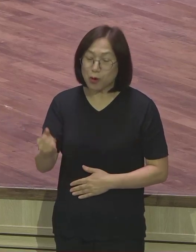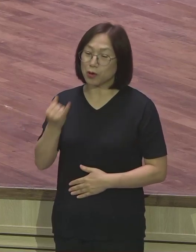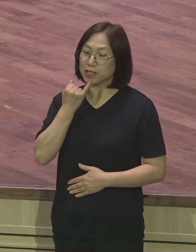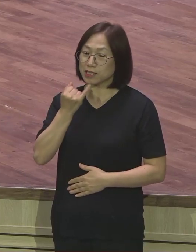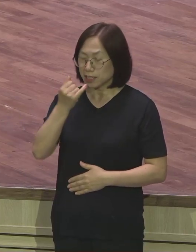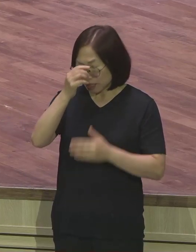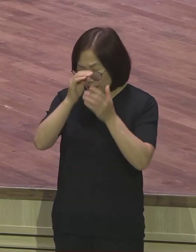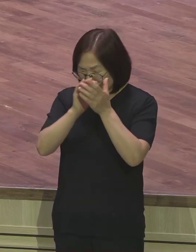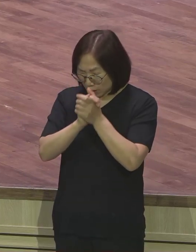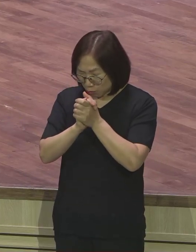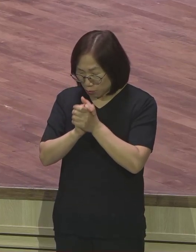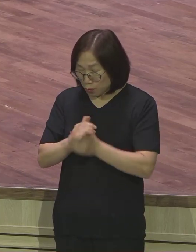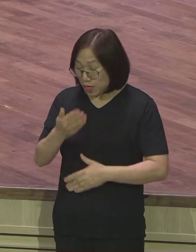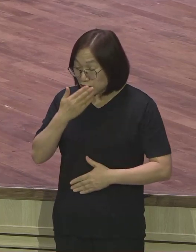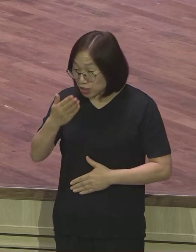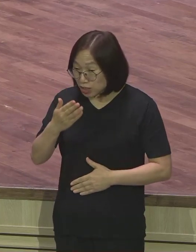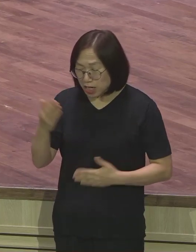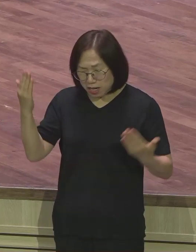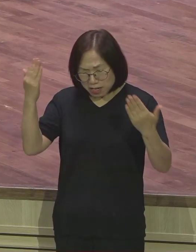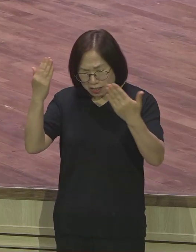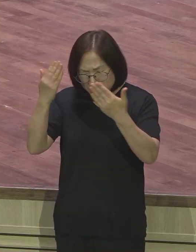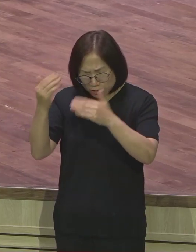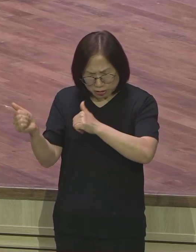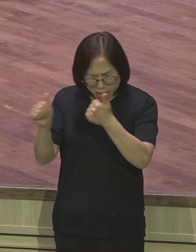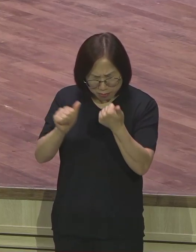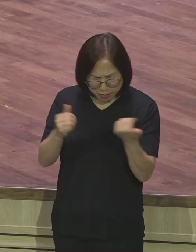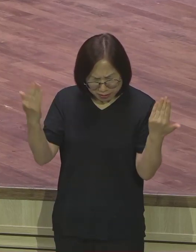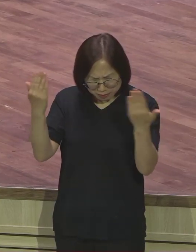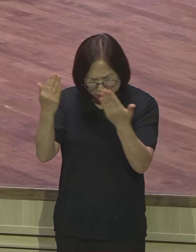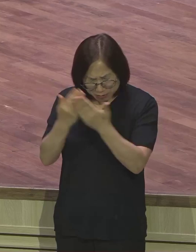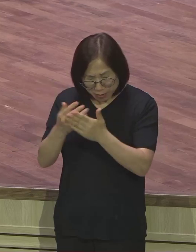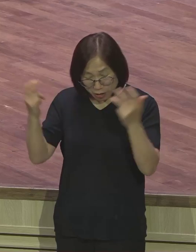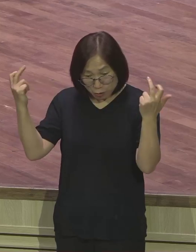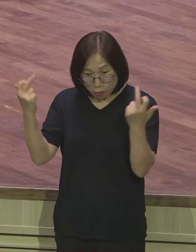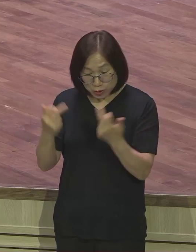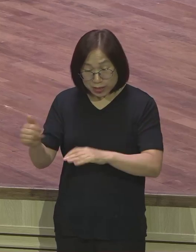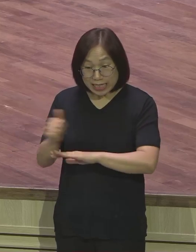사망의 음침한 골짜기를 다닐지라도 전혀 해를 두려워하지 필요가 없습니다.